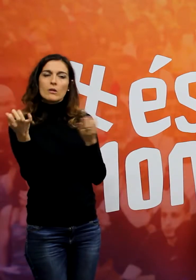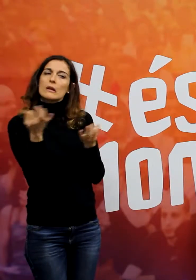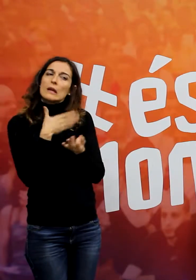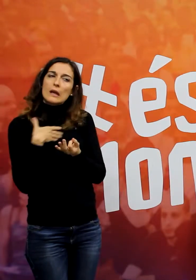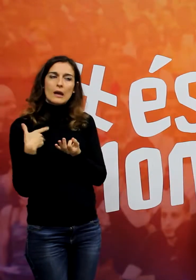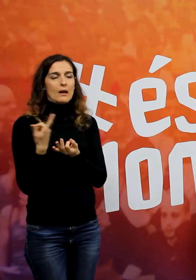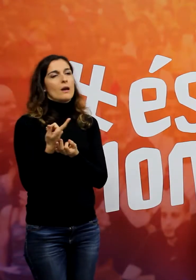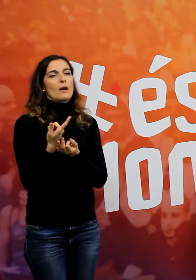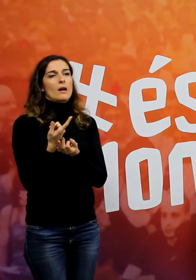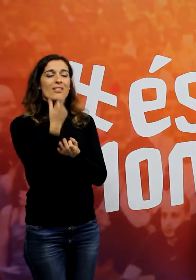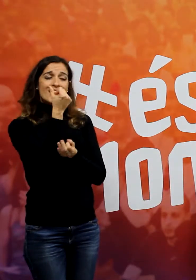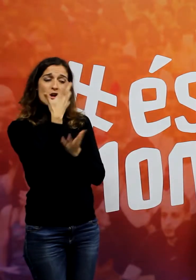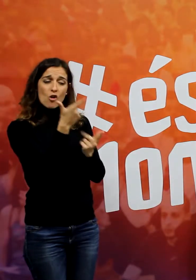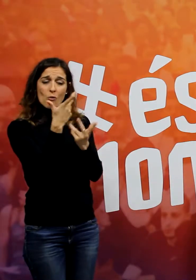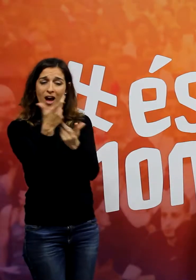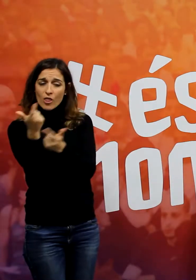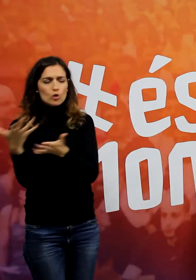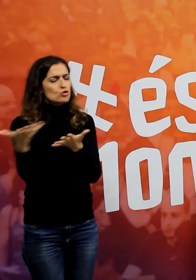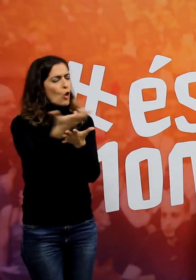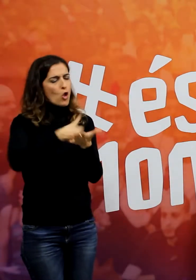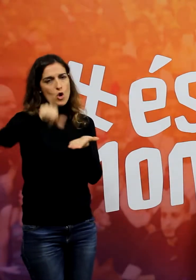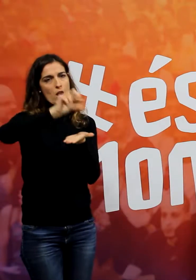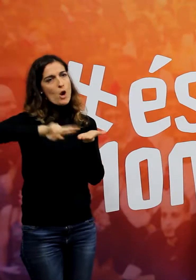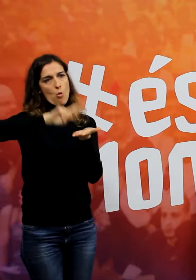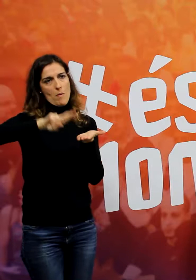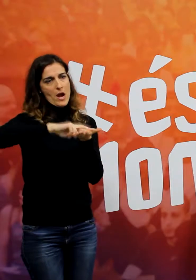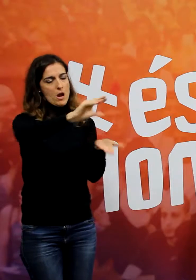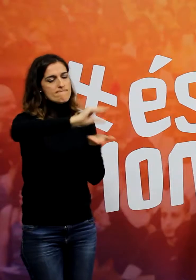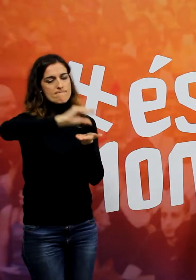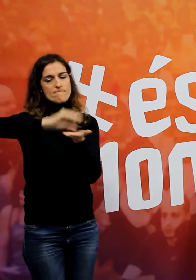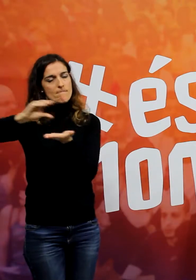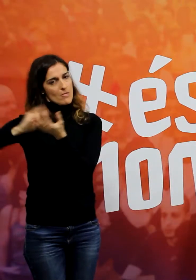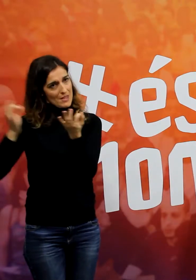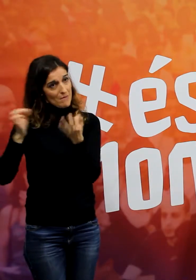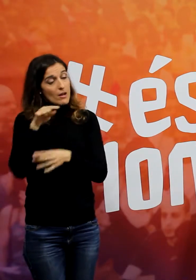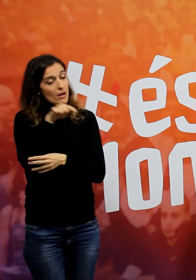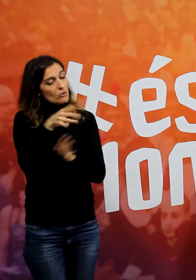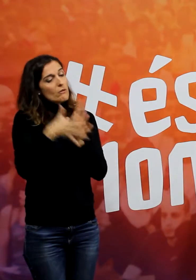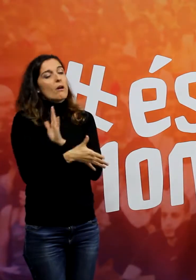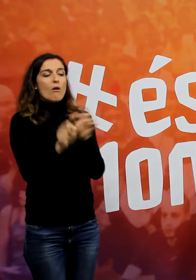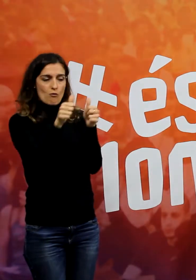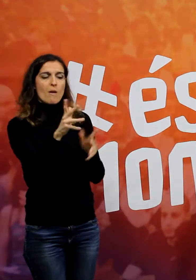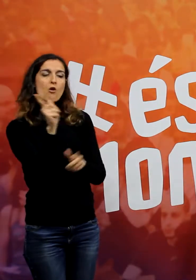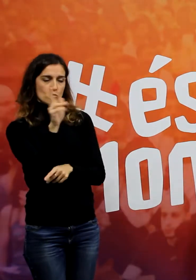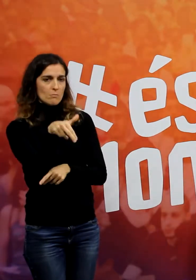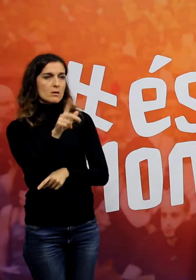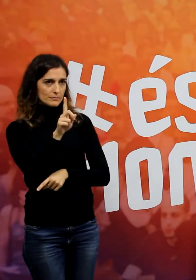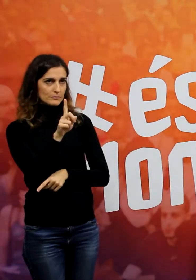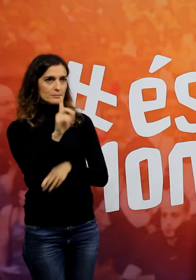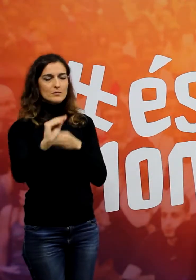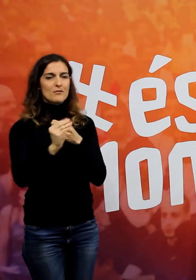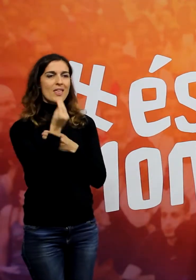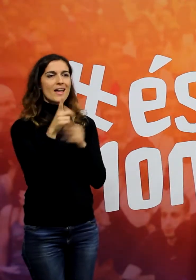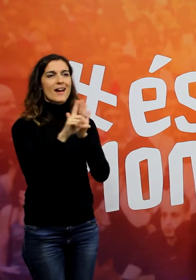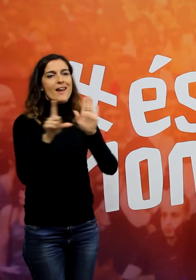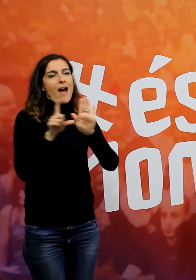'últim cèntim del que mos han furtat. I això és una manera de furtar. I és una manera de finançar il·legalment. És com l'últim de l'Àgora.